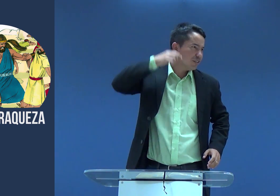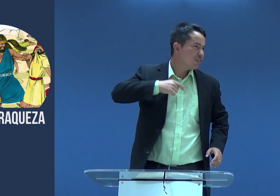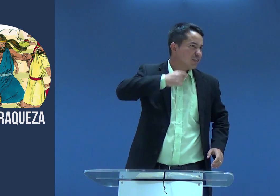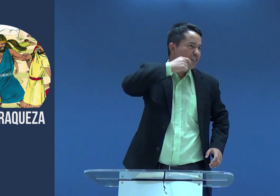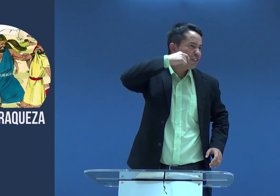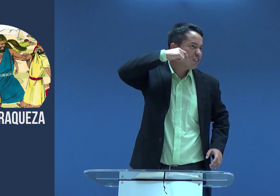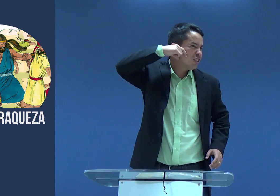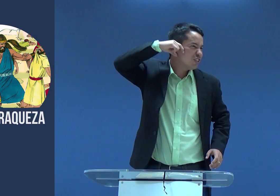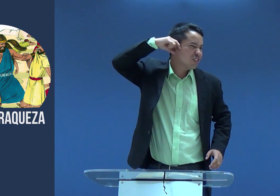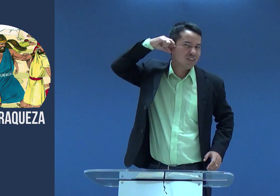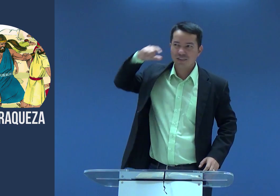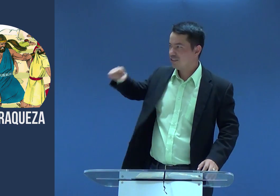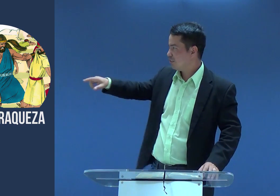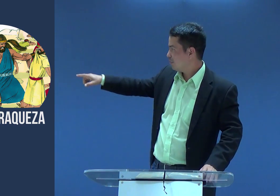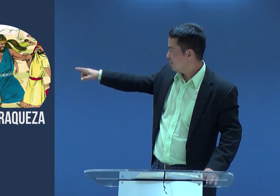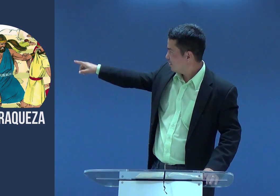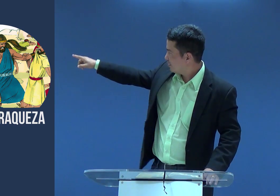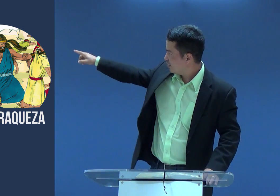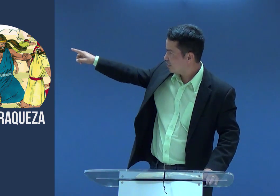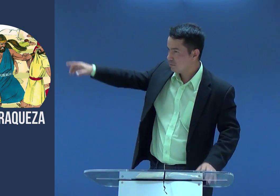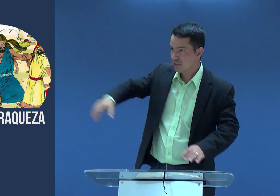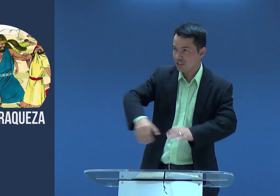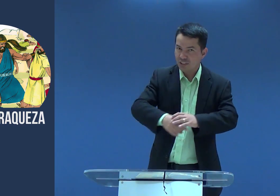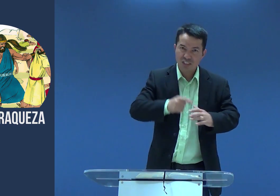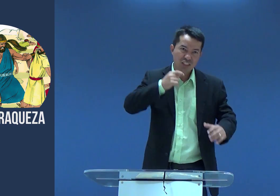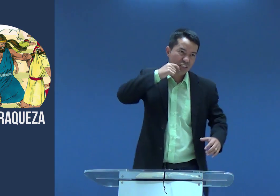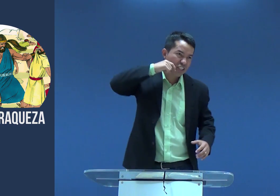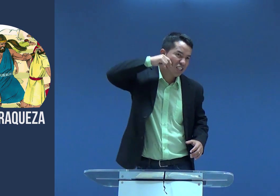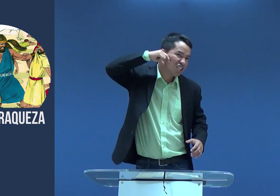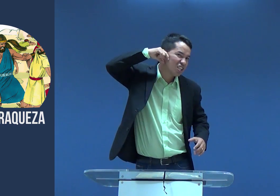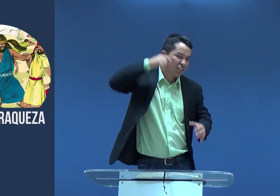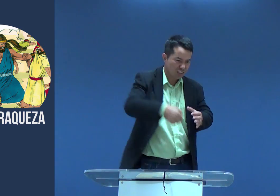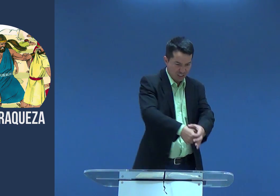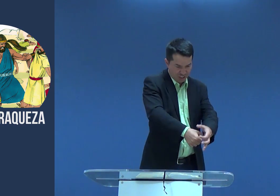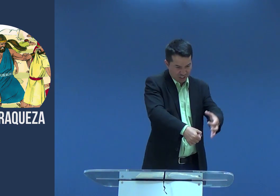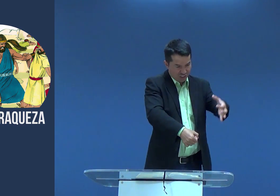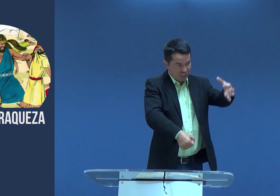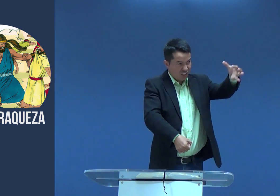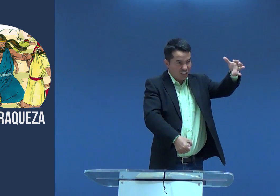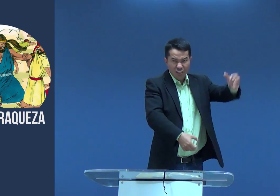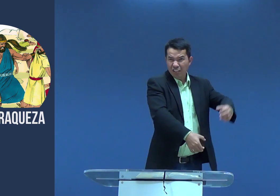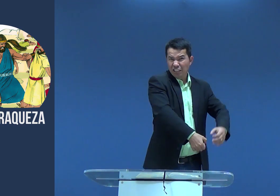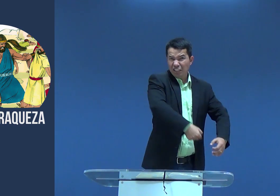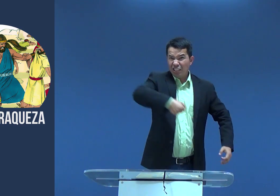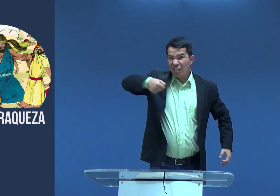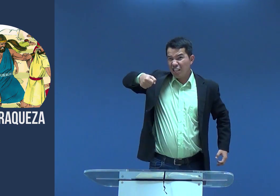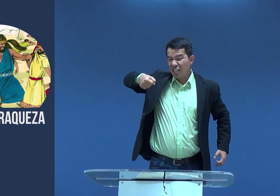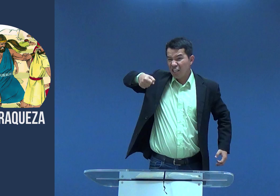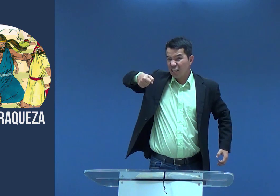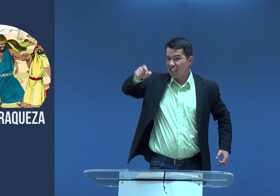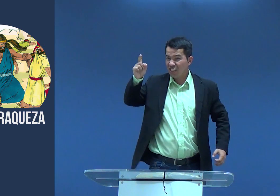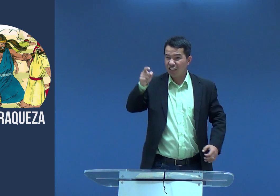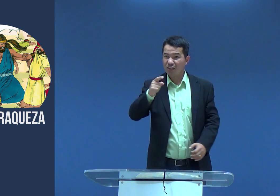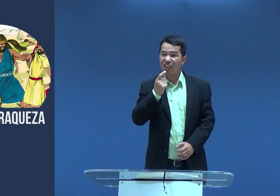Sabe, aquilo é correia, aquilo que se coloca na boca ali do burro.